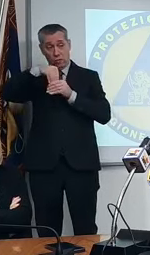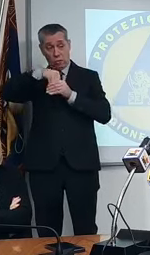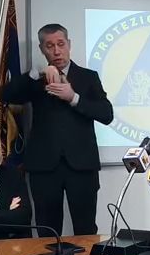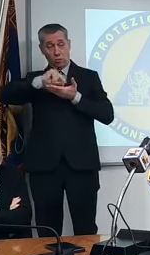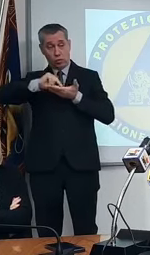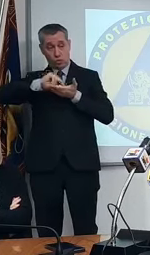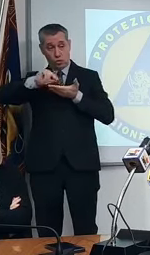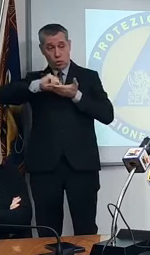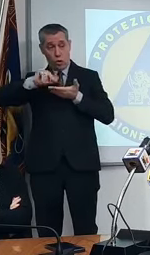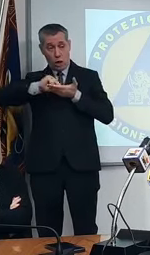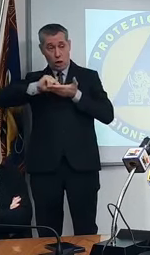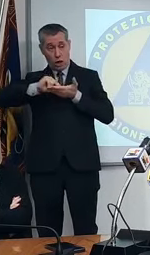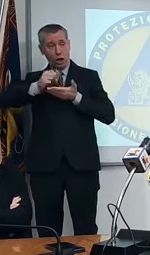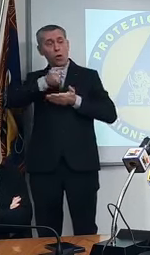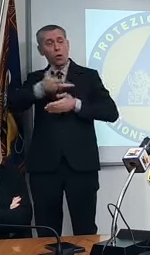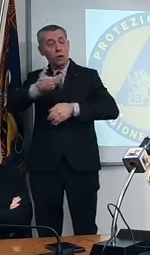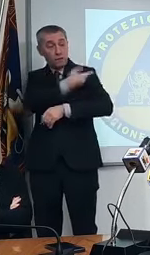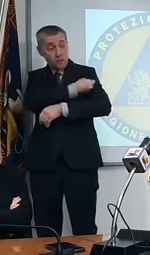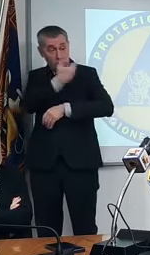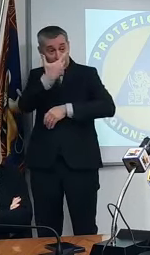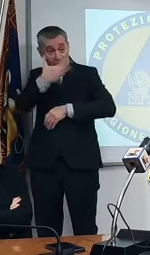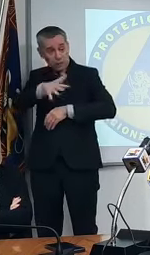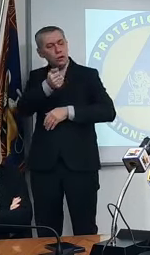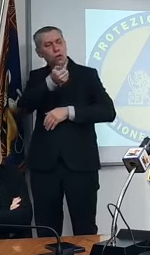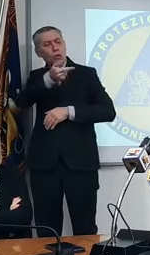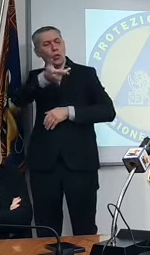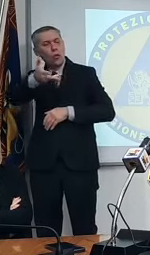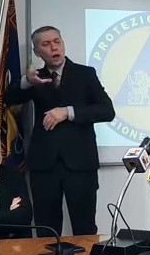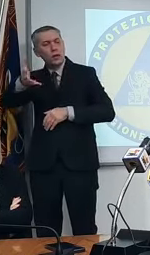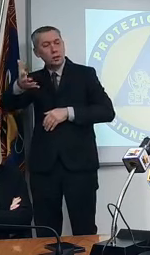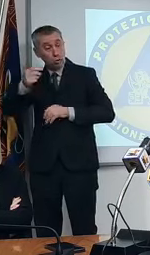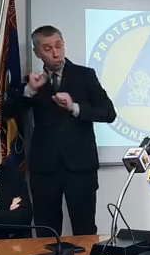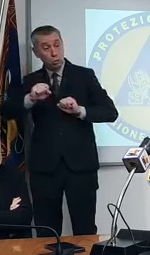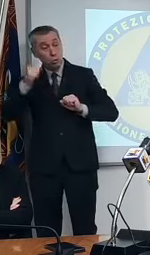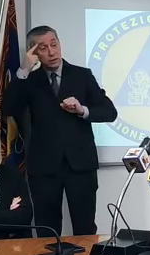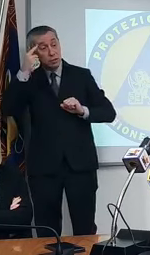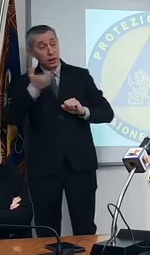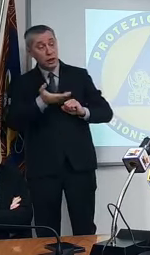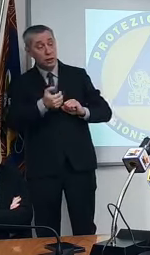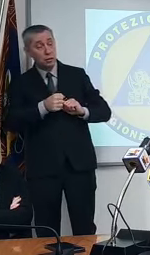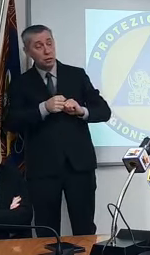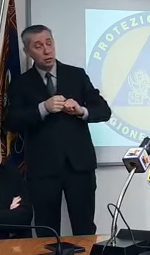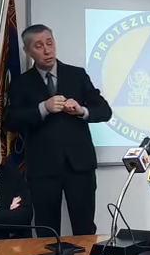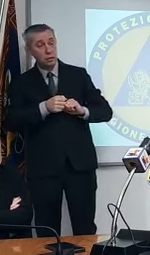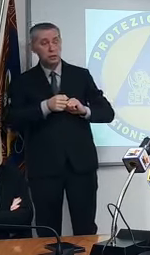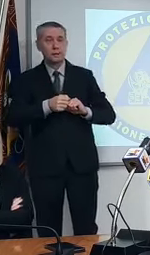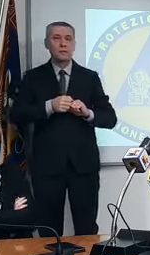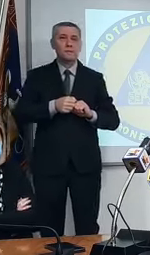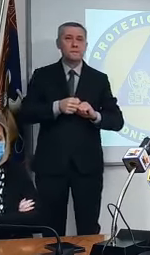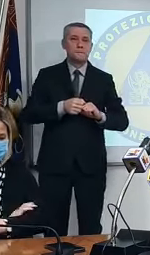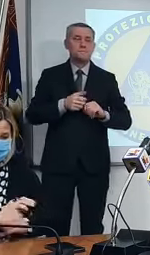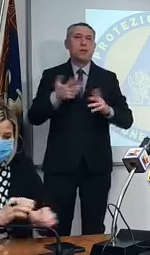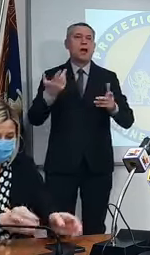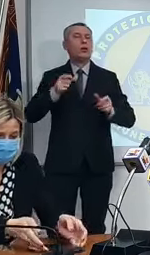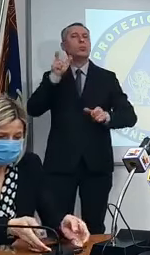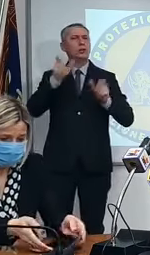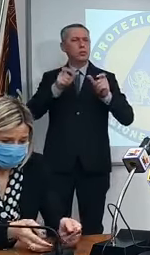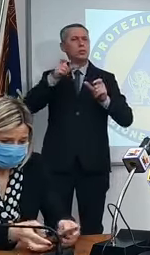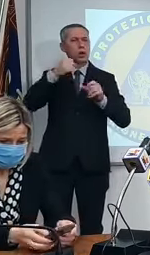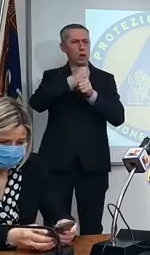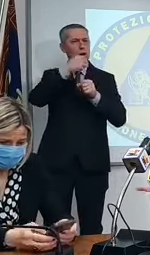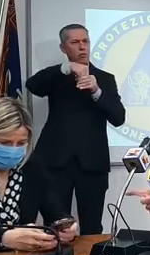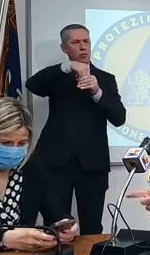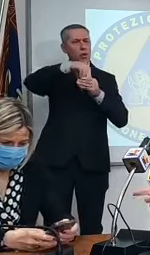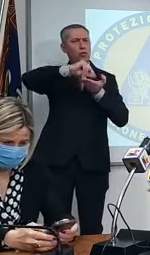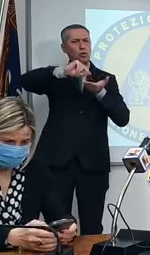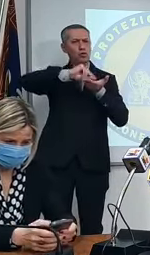vaccinato, se si può sapere questo dato o quando è possibile saperlo, per cortesia? Guardate, se rispetto al personale scolastico abbiamo anche,